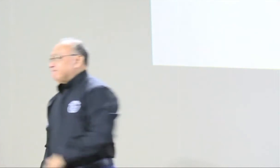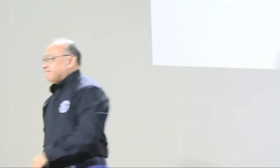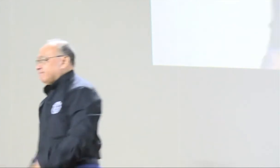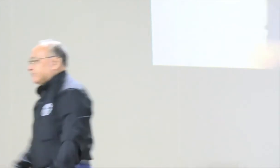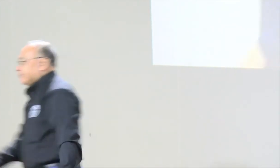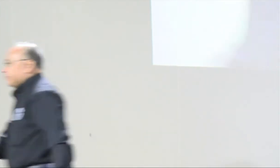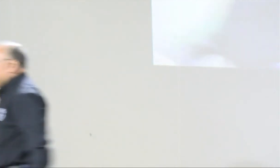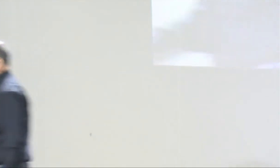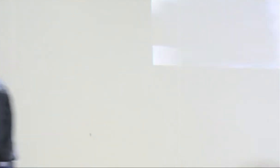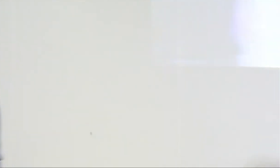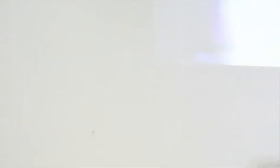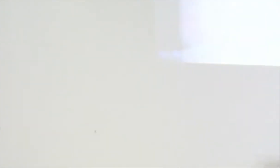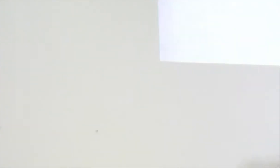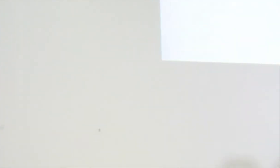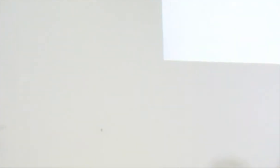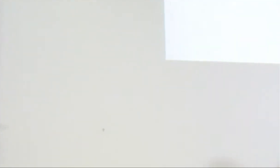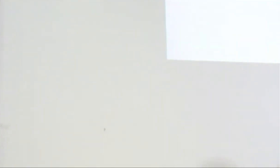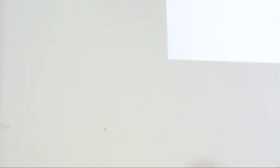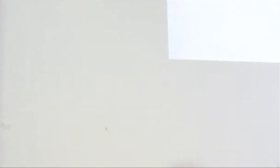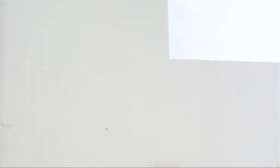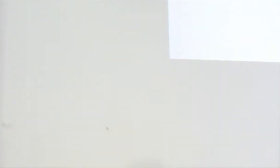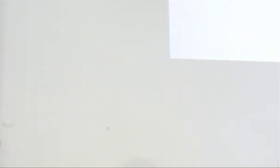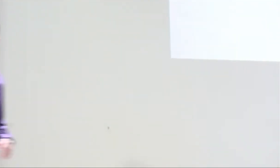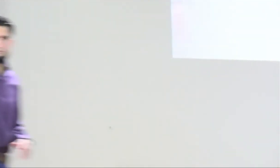Y recuerden que siempre la comunidad debe estar en vivo. Gracias.